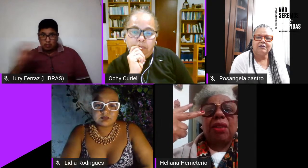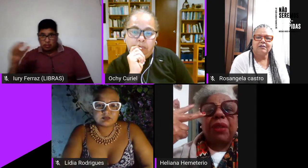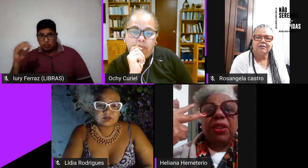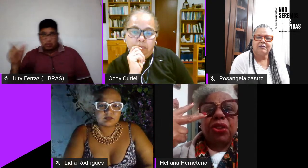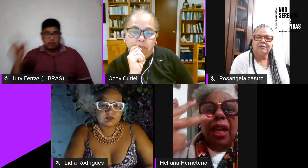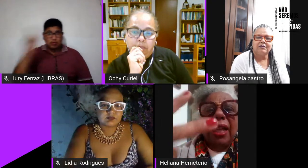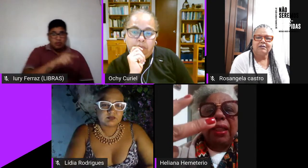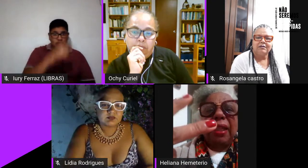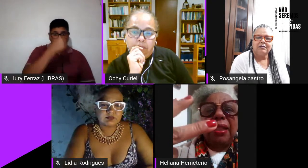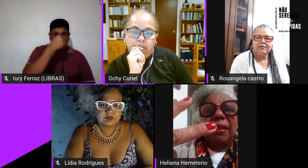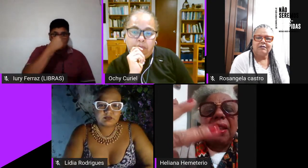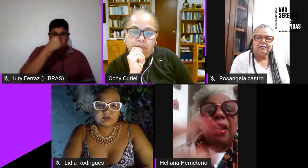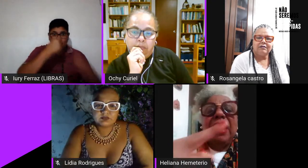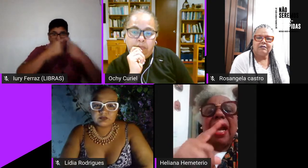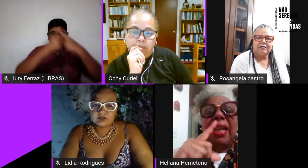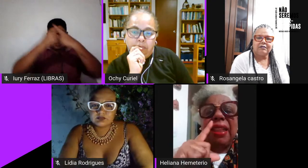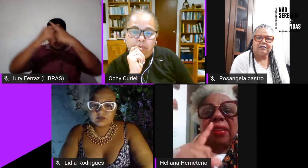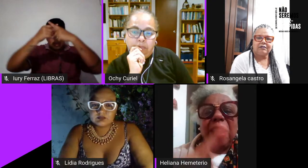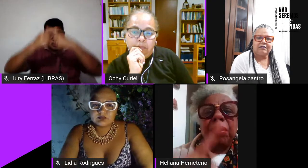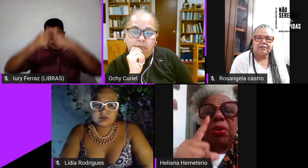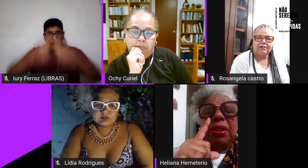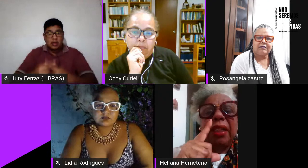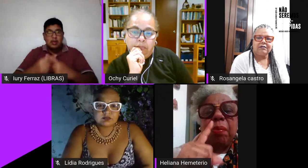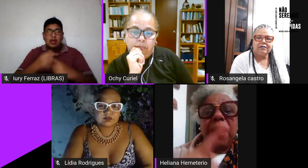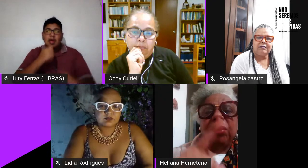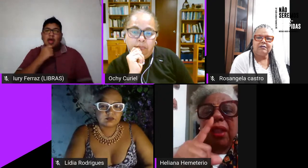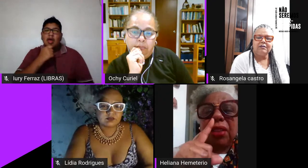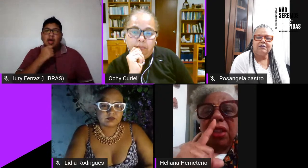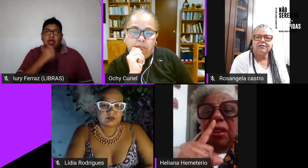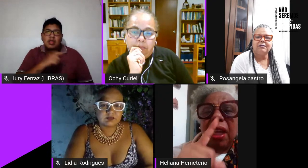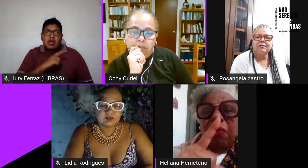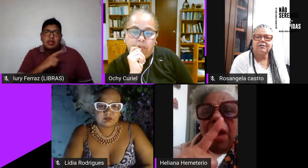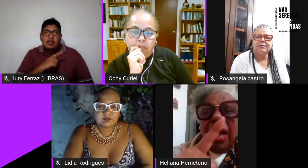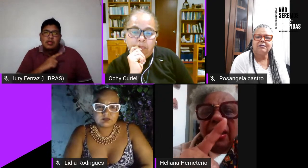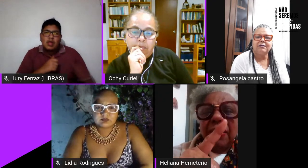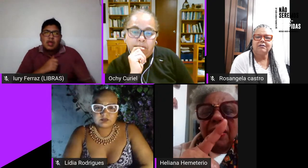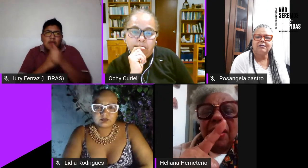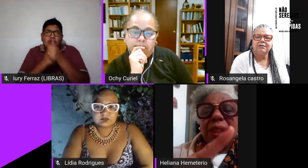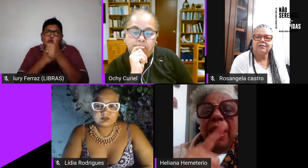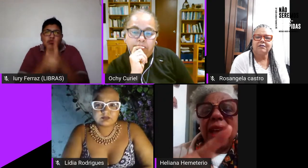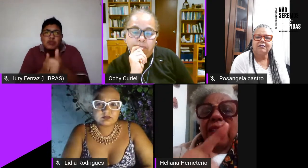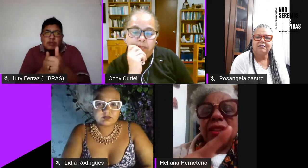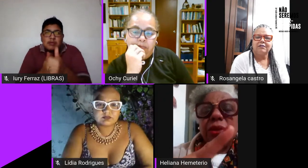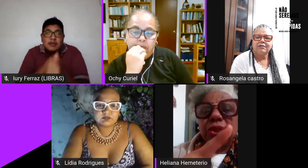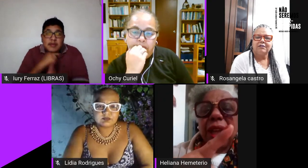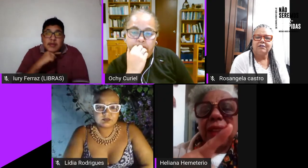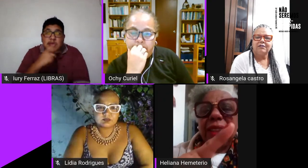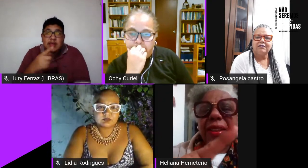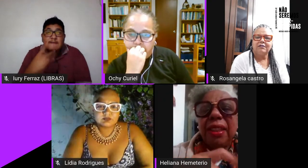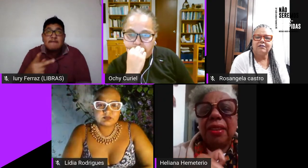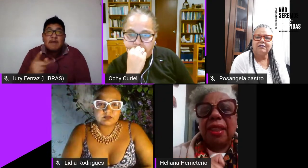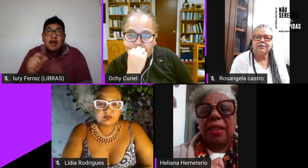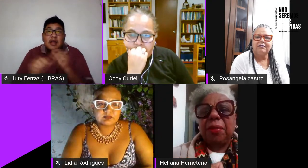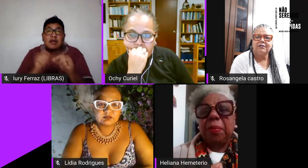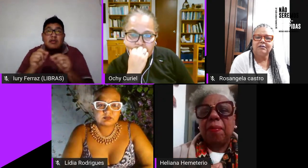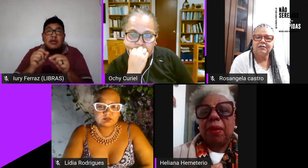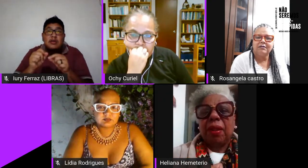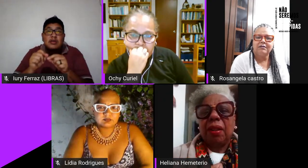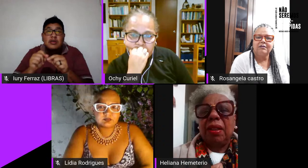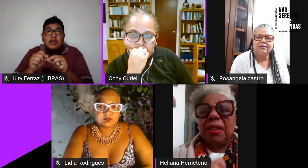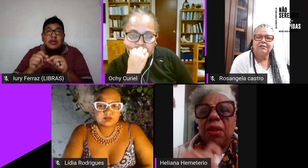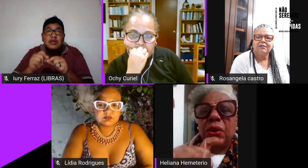igrejas evangélicas e ainda temos um segmento que a gente não fala que é a questão dos kardecistas